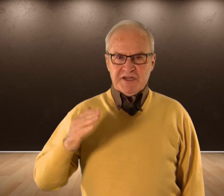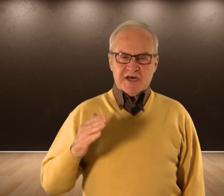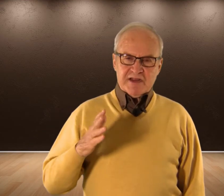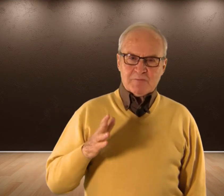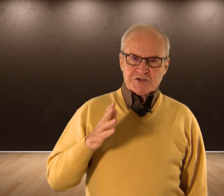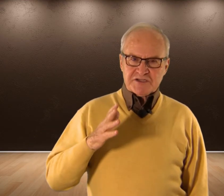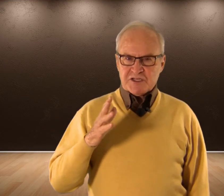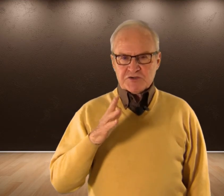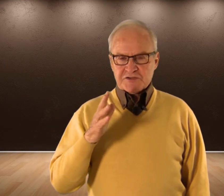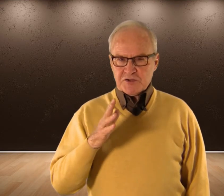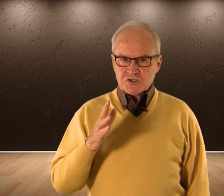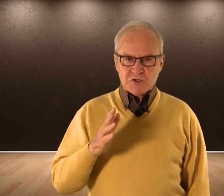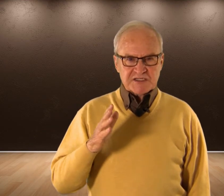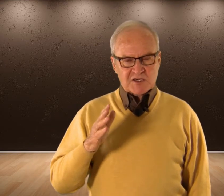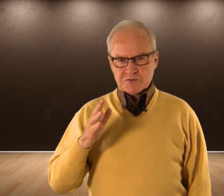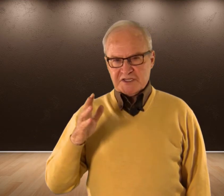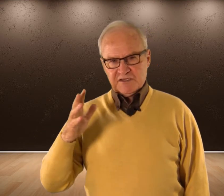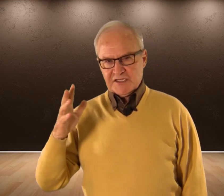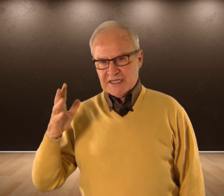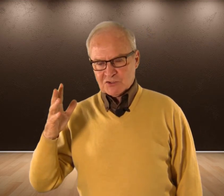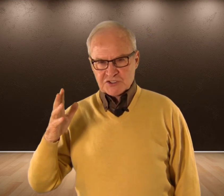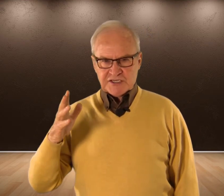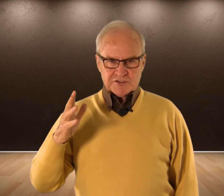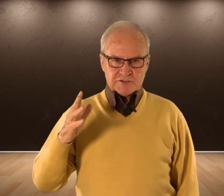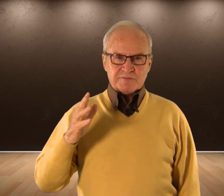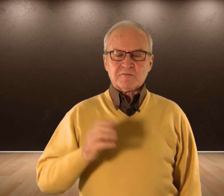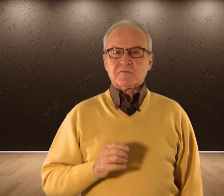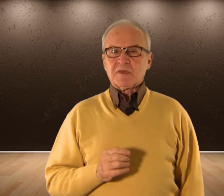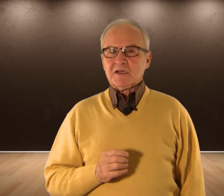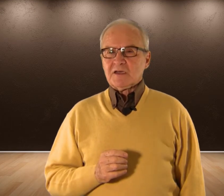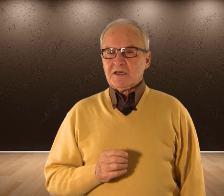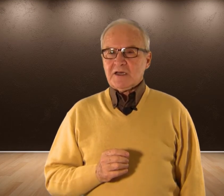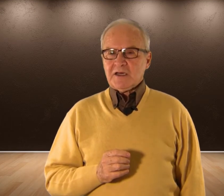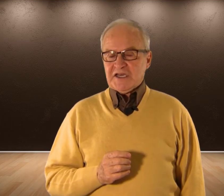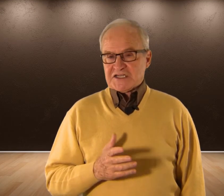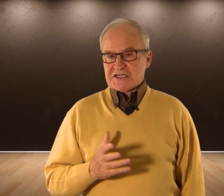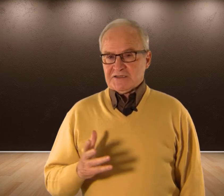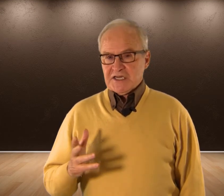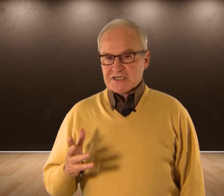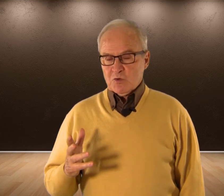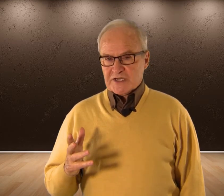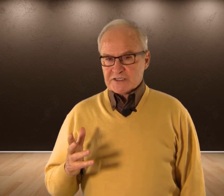vida Digamos, de los 18 hasta los 20 y tantos años Ellas se sentían seguras